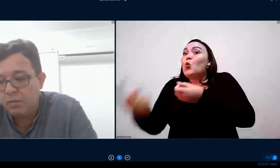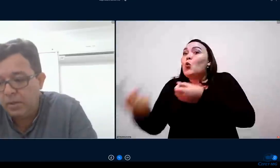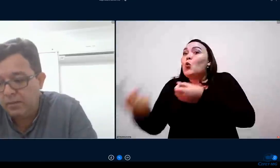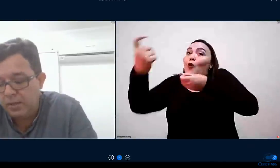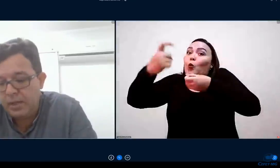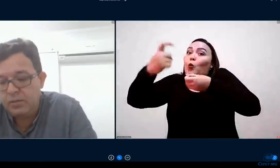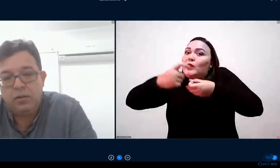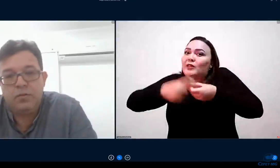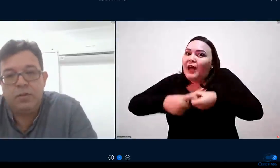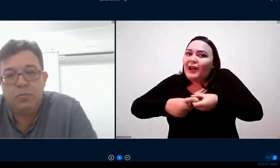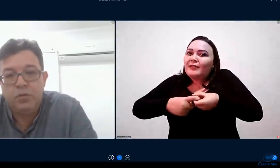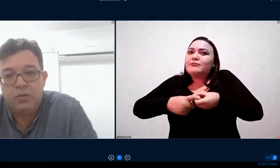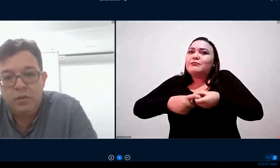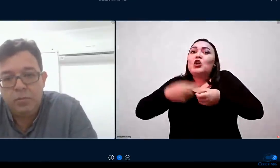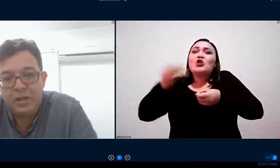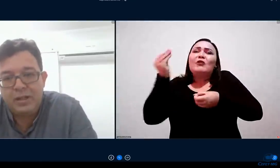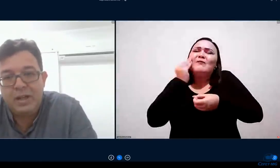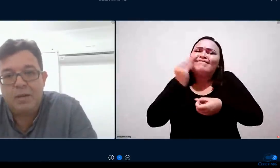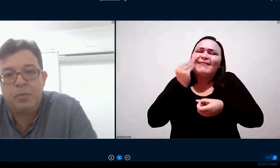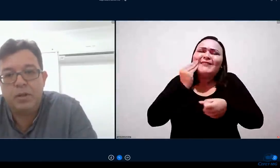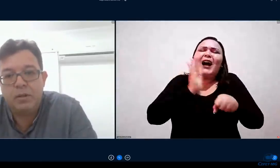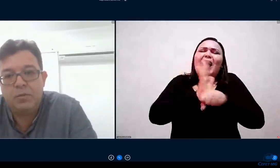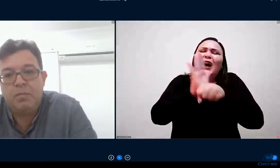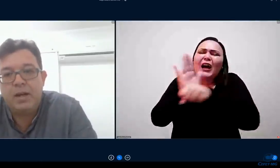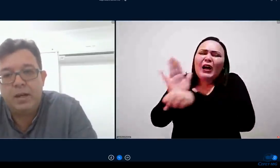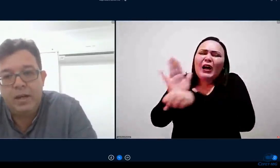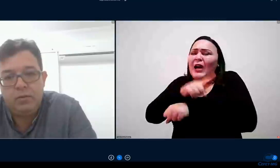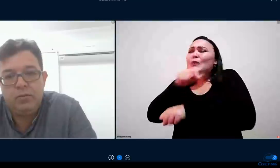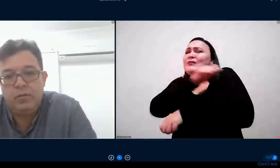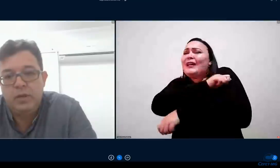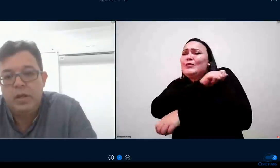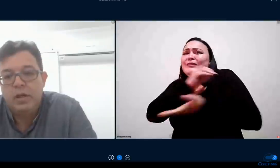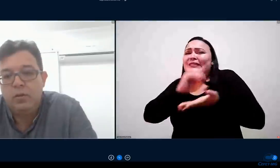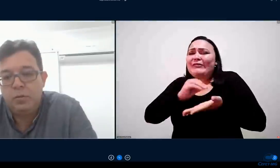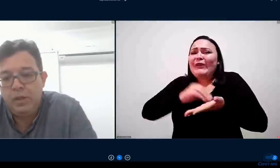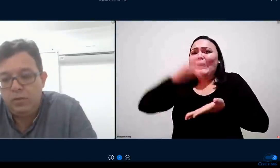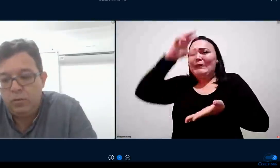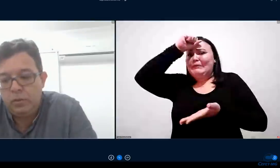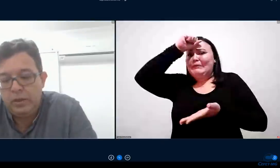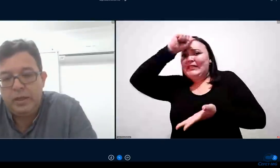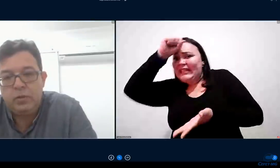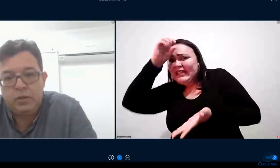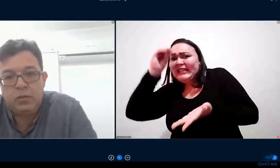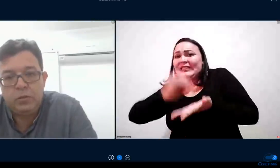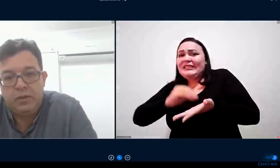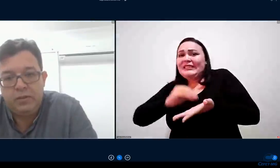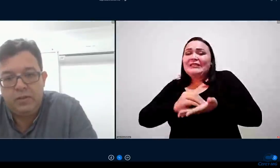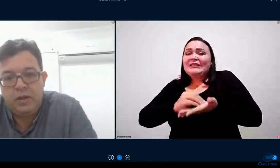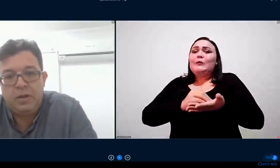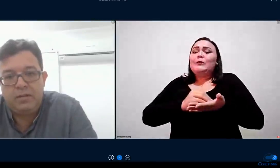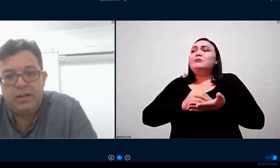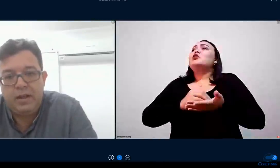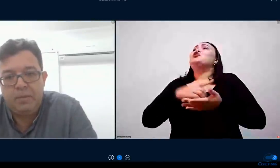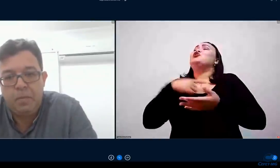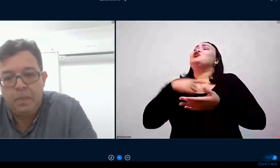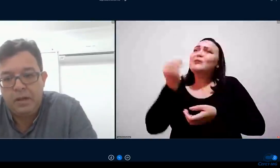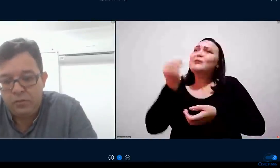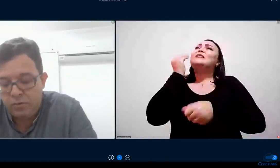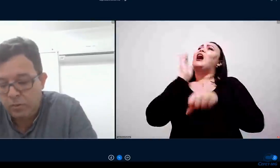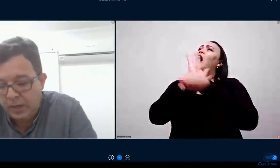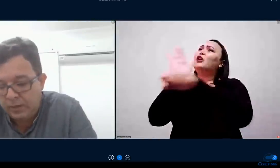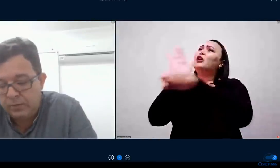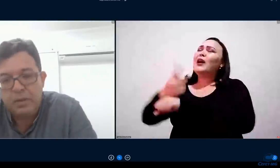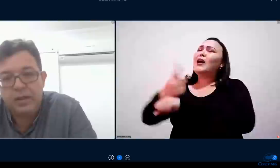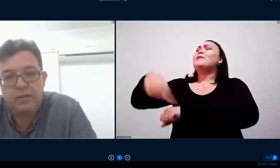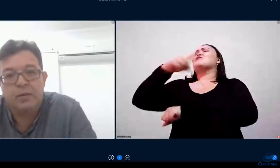os déficits de aprendizagem nós vamos fazer o possível para criar programas paralelos no momento do retorno presencial para sanar